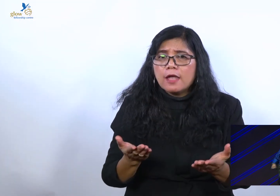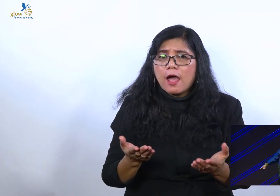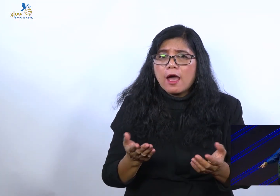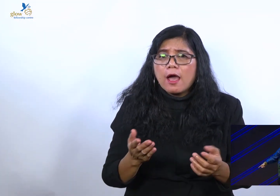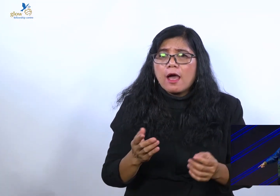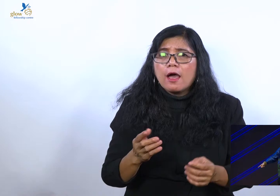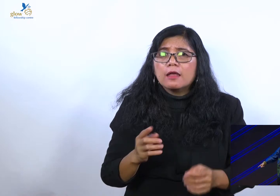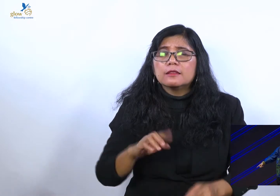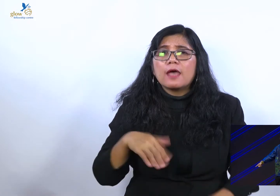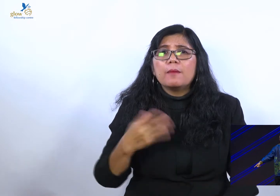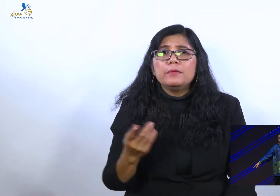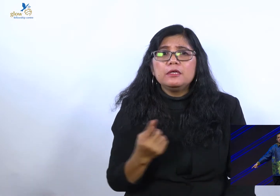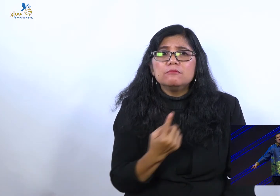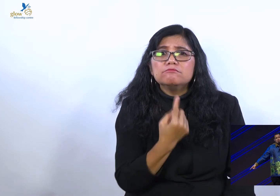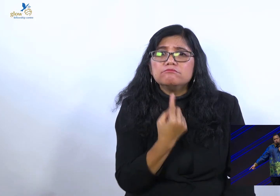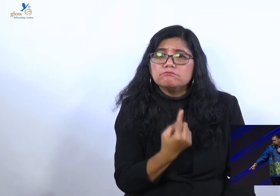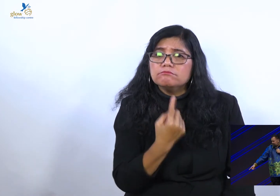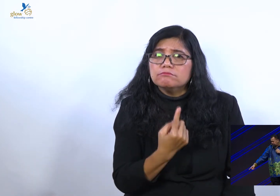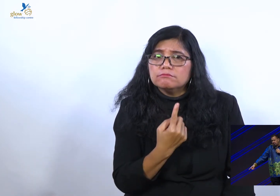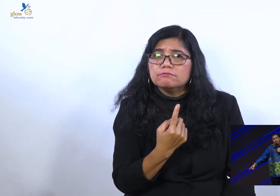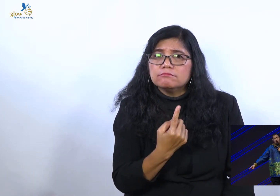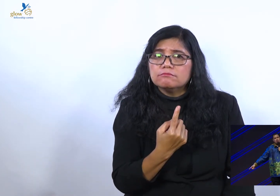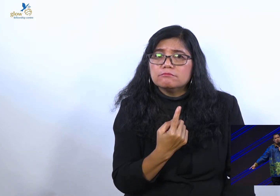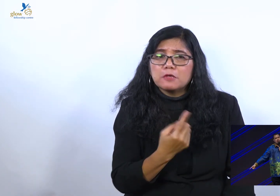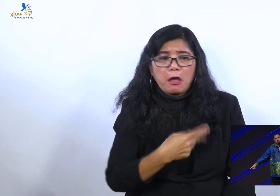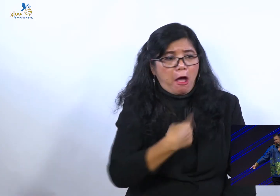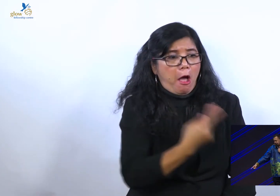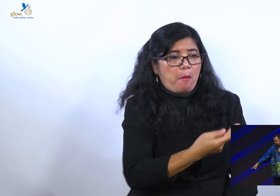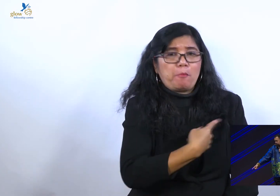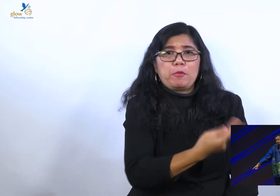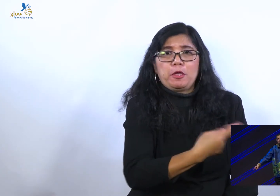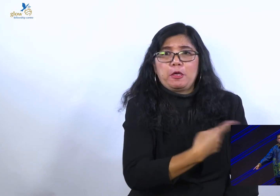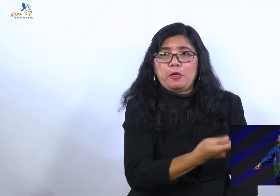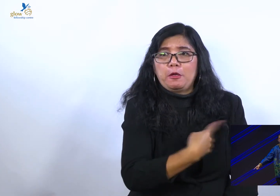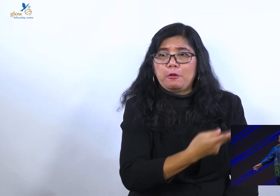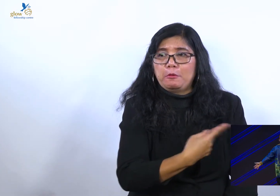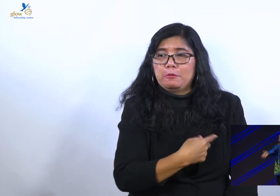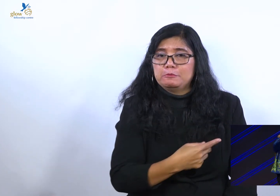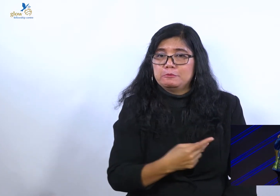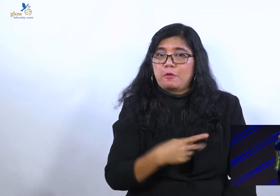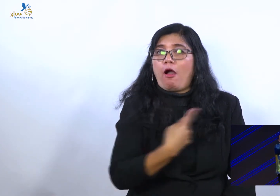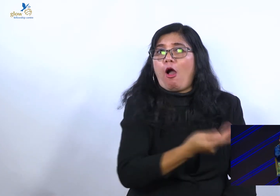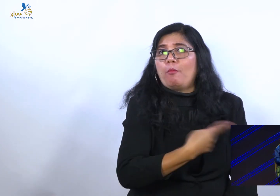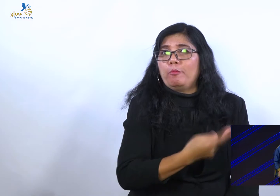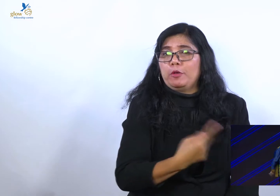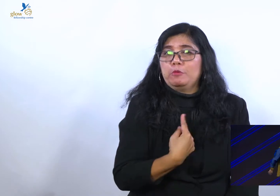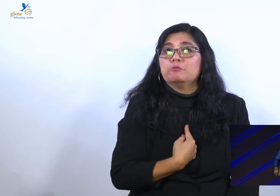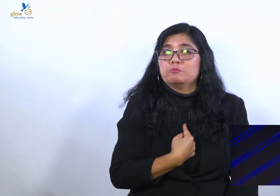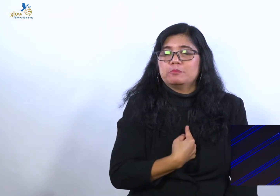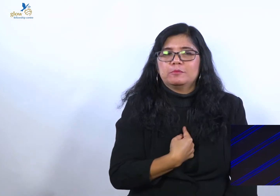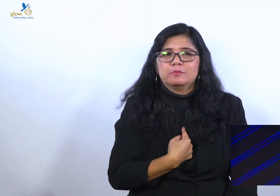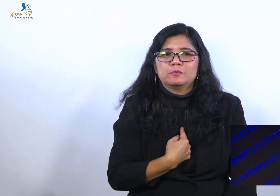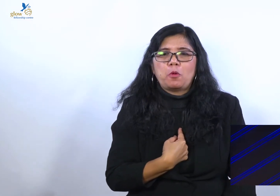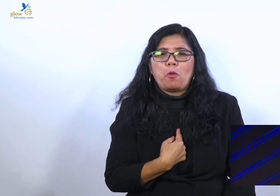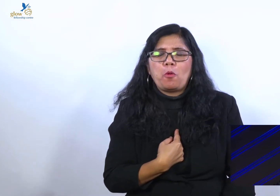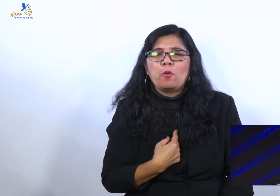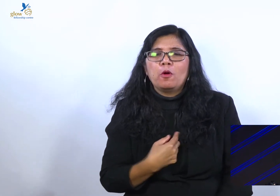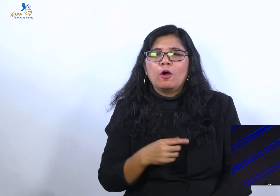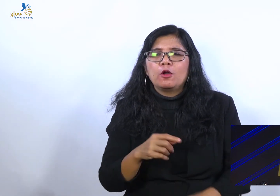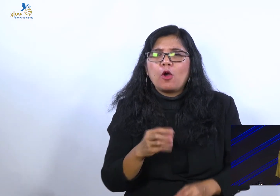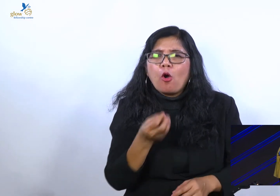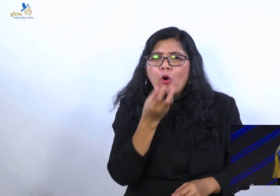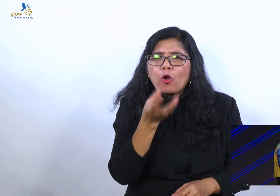Ada banyak orang yang bilang. Woy nih. Nubuatan bahwa orang-orang karismatik. Orang-orang Pantai Kosta semua masuk neraka. Karena yang